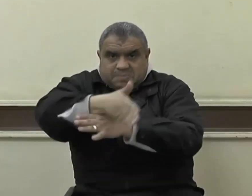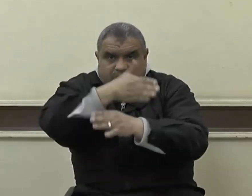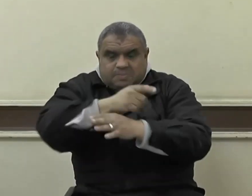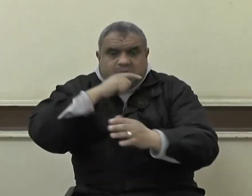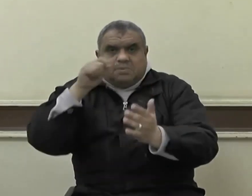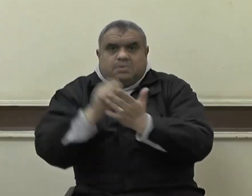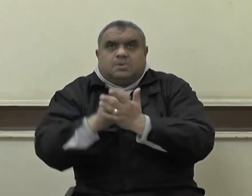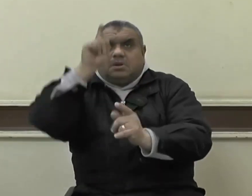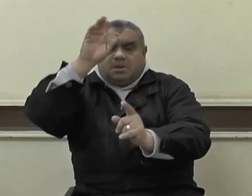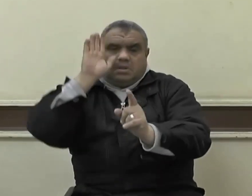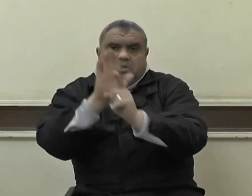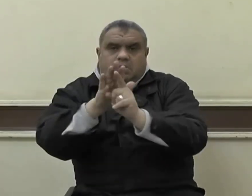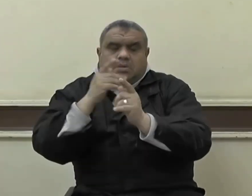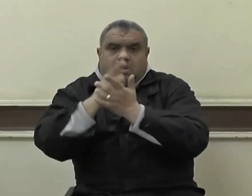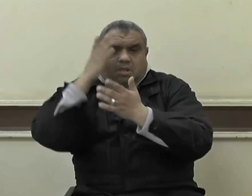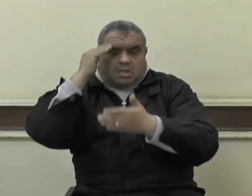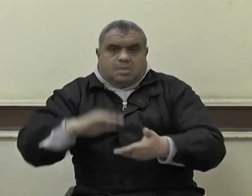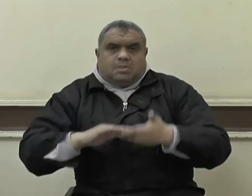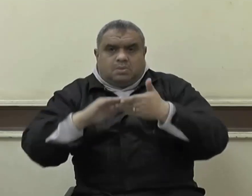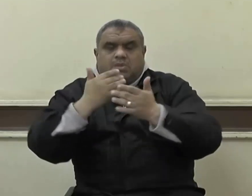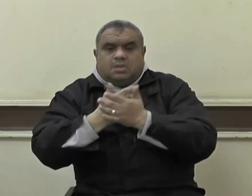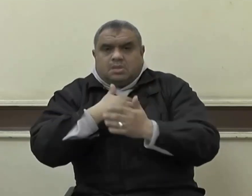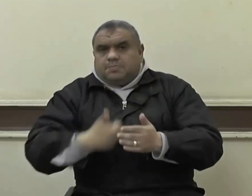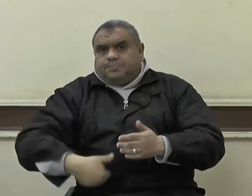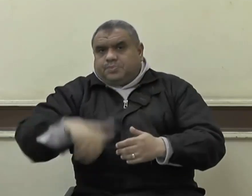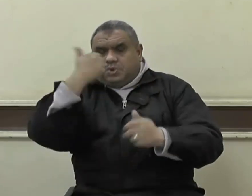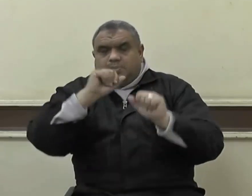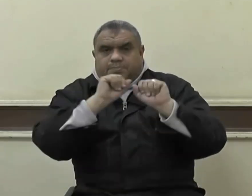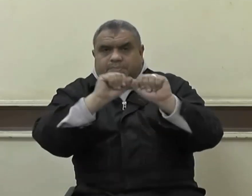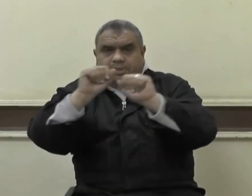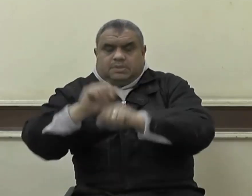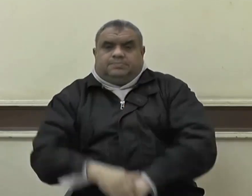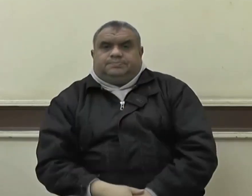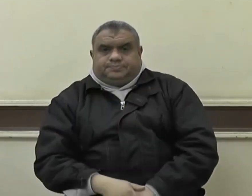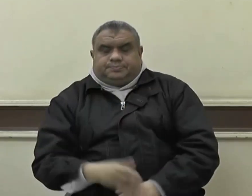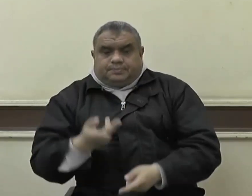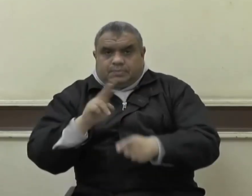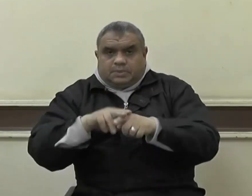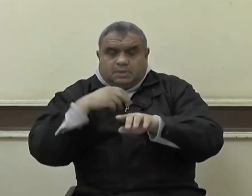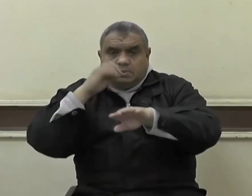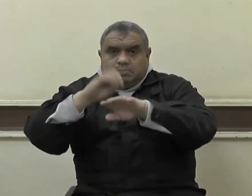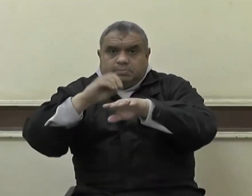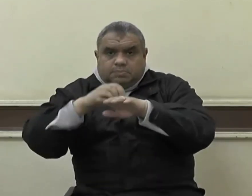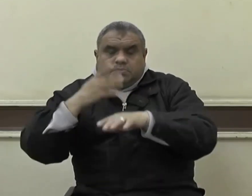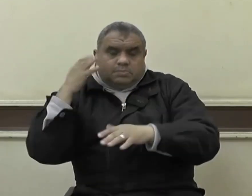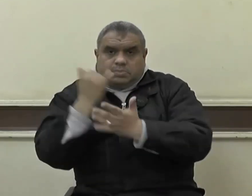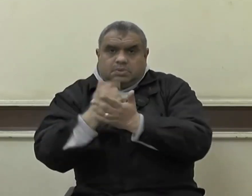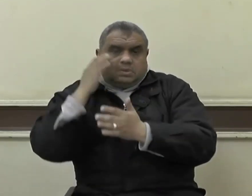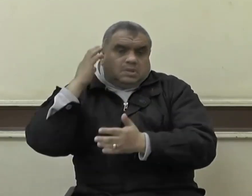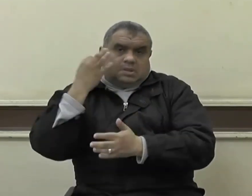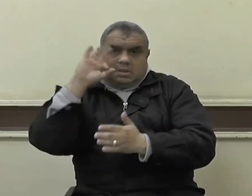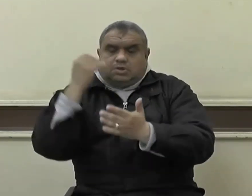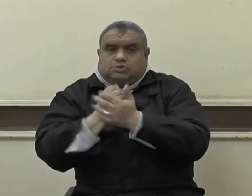به وذلك هو الفوز العظيم فكان جزاؤهم من جنس عملهم